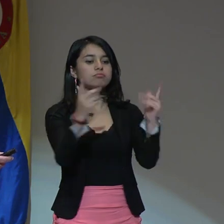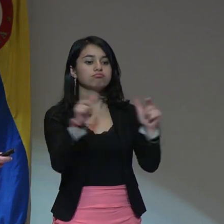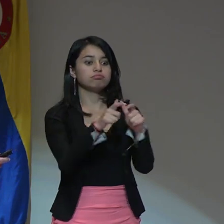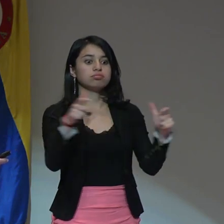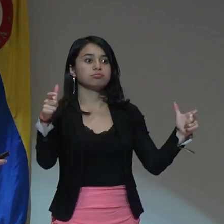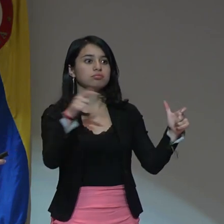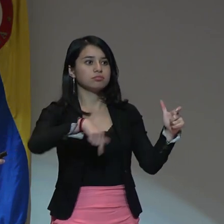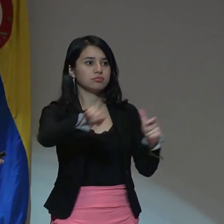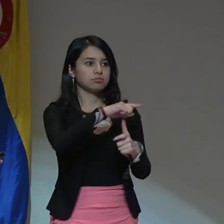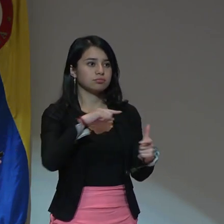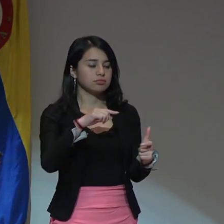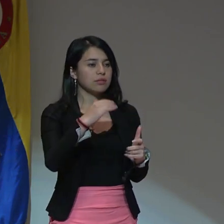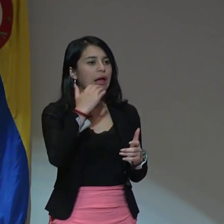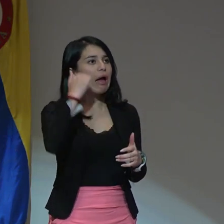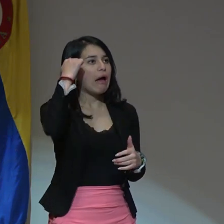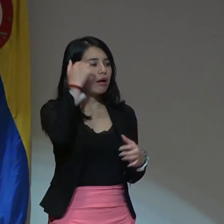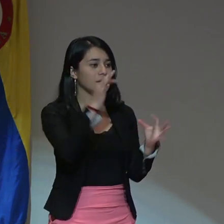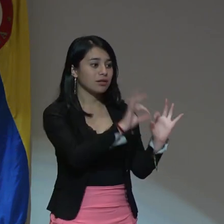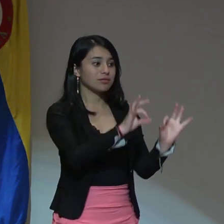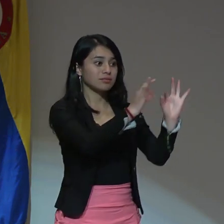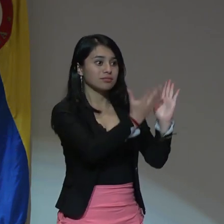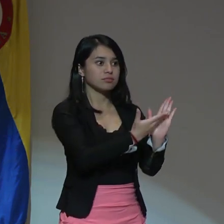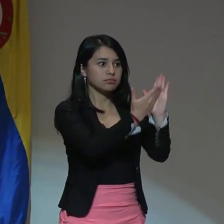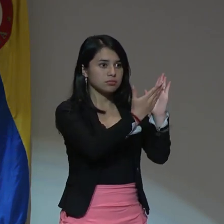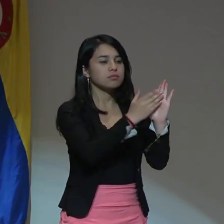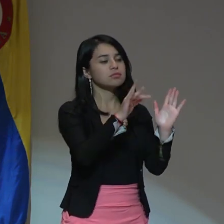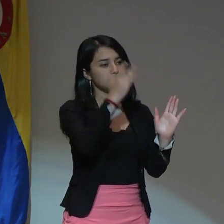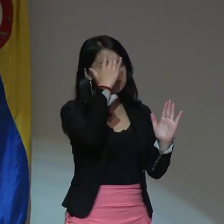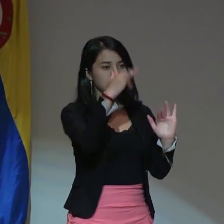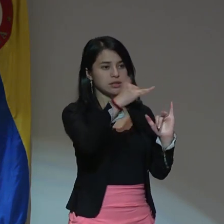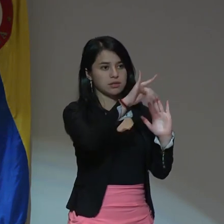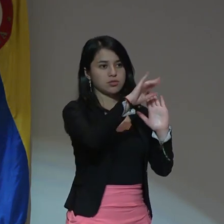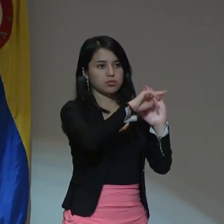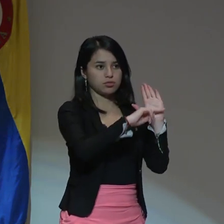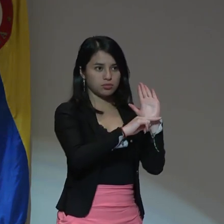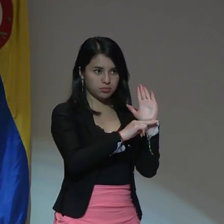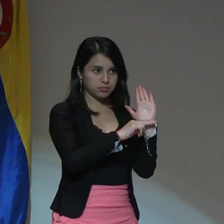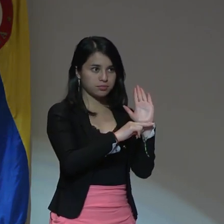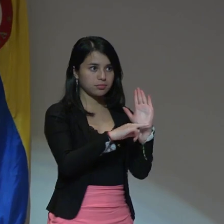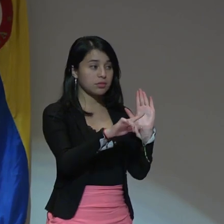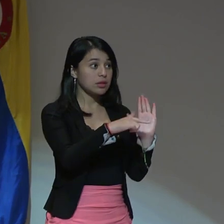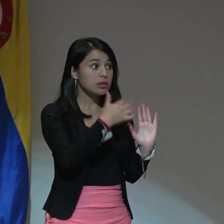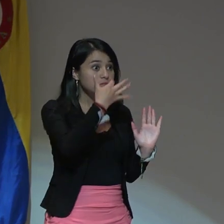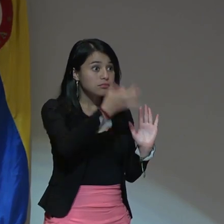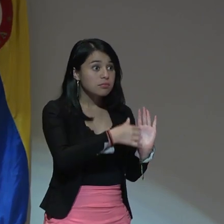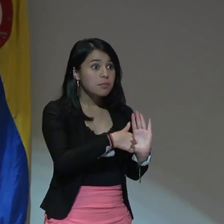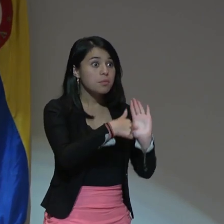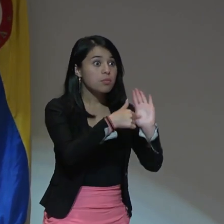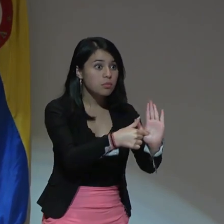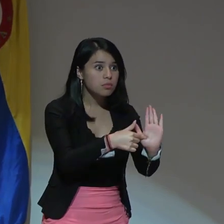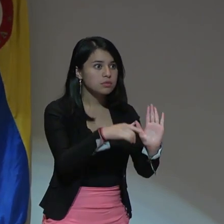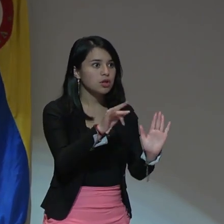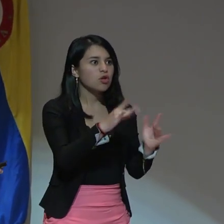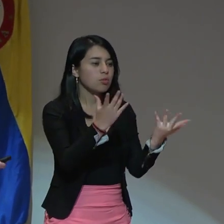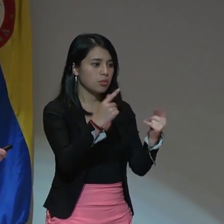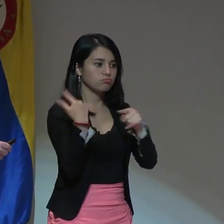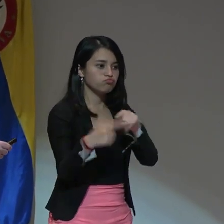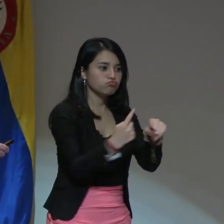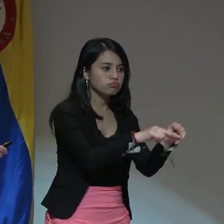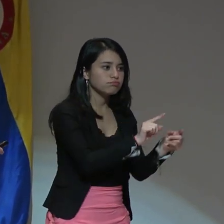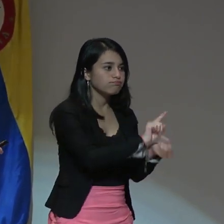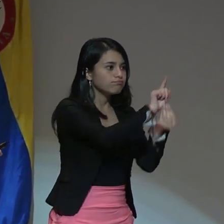El concepto de calidad educativa es normativo y no refleja la diversidad de los